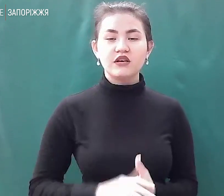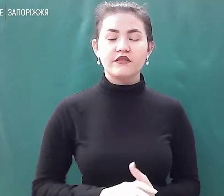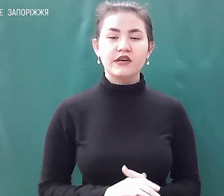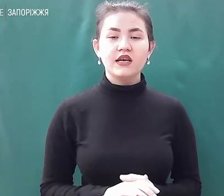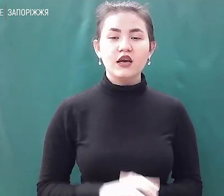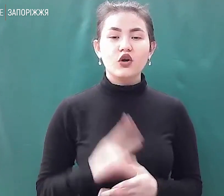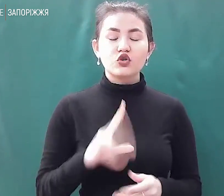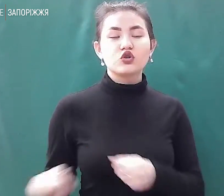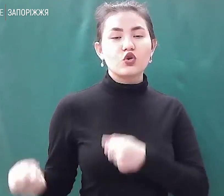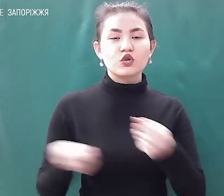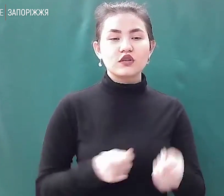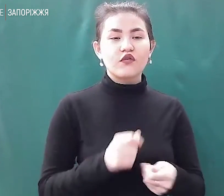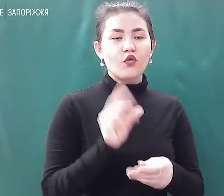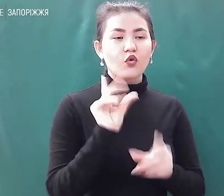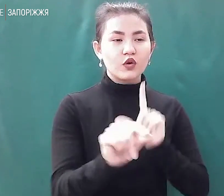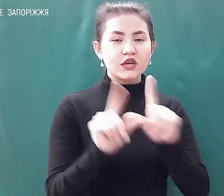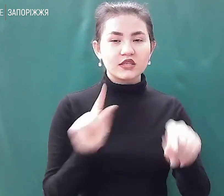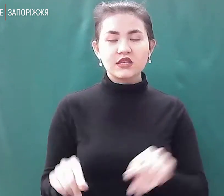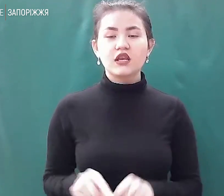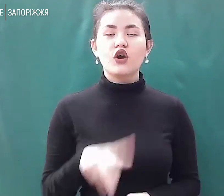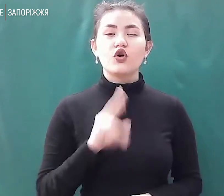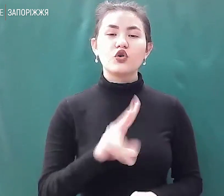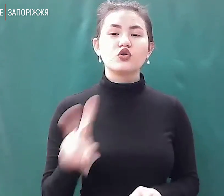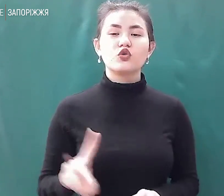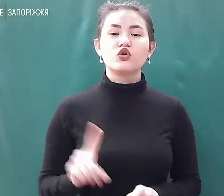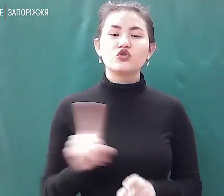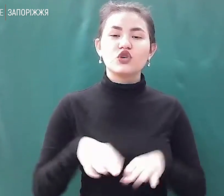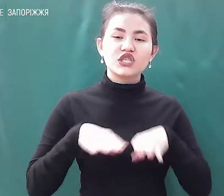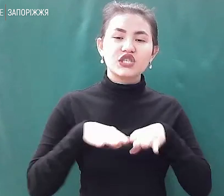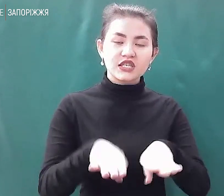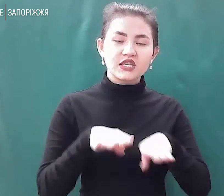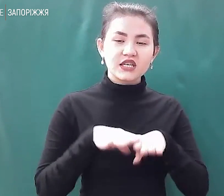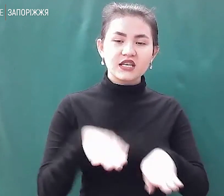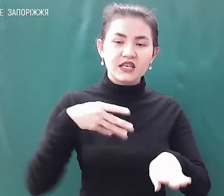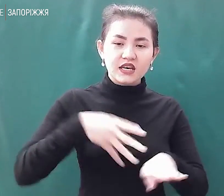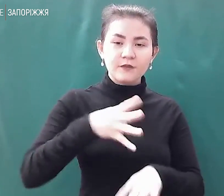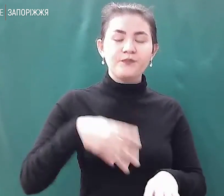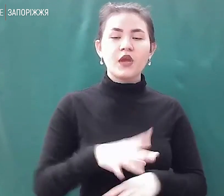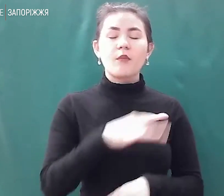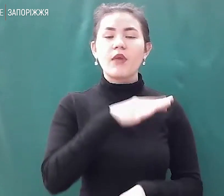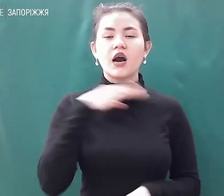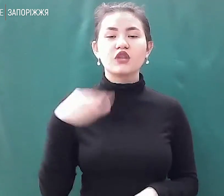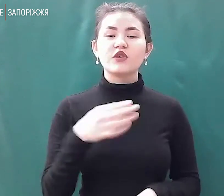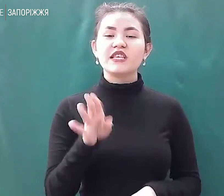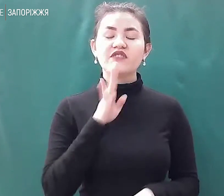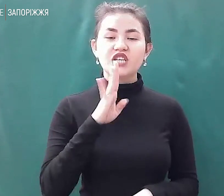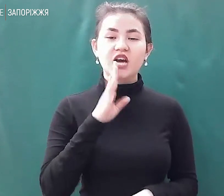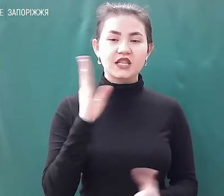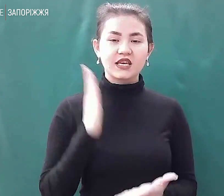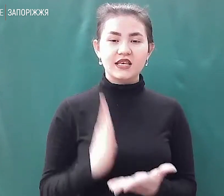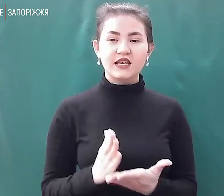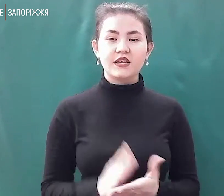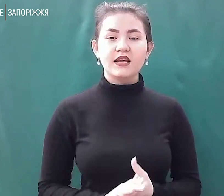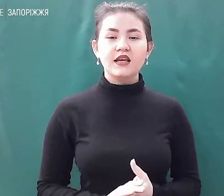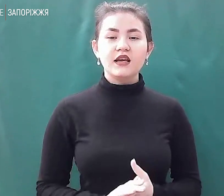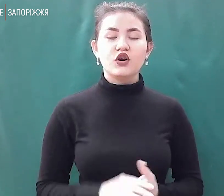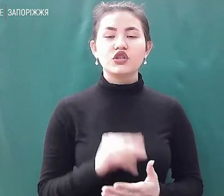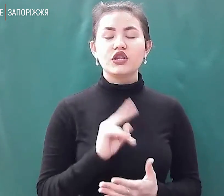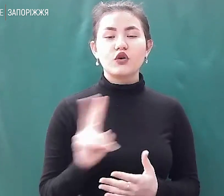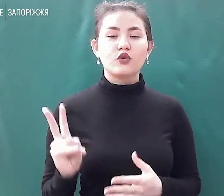хтось там щось шиє, тому що нас багато там дівчат, які так у нас можуть